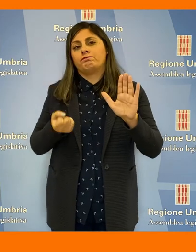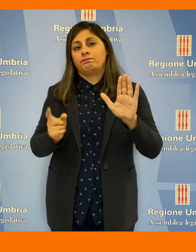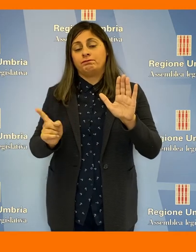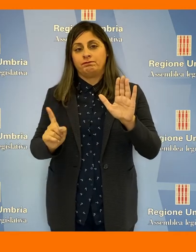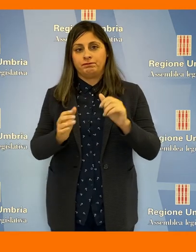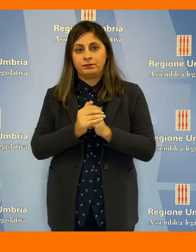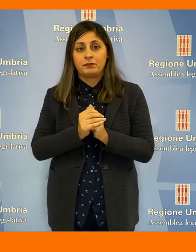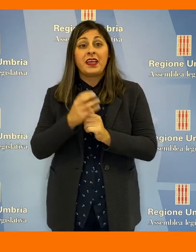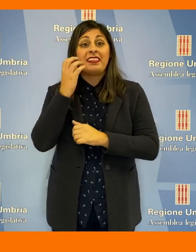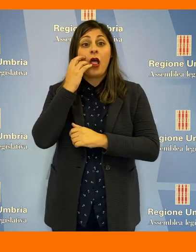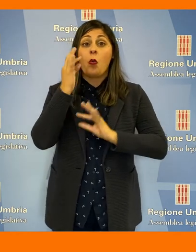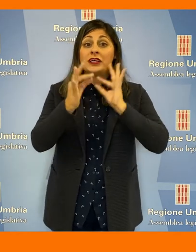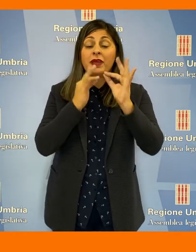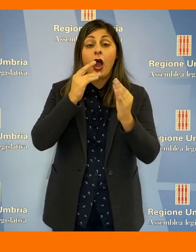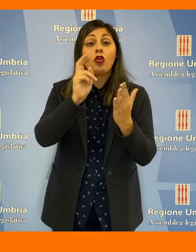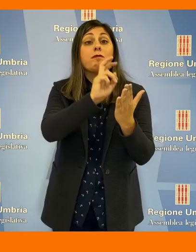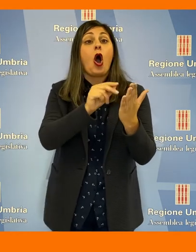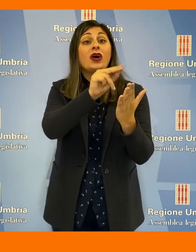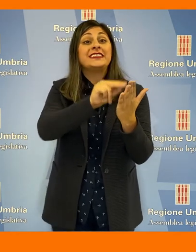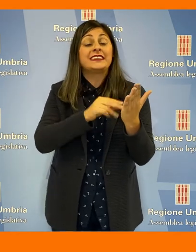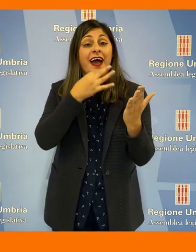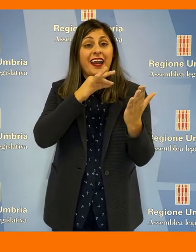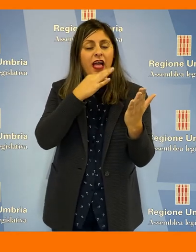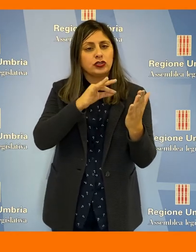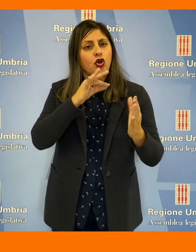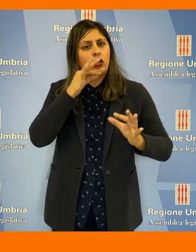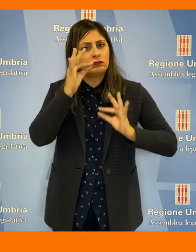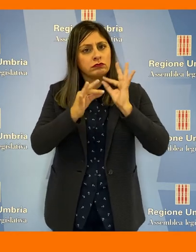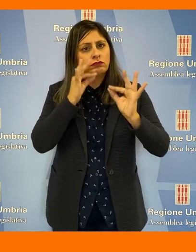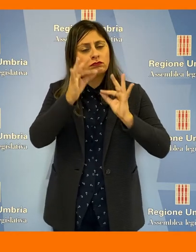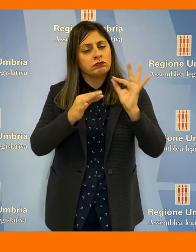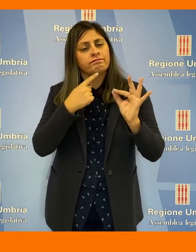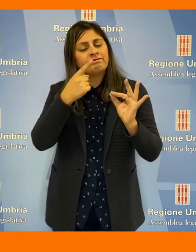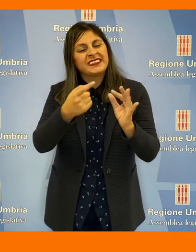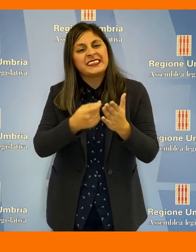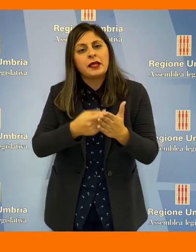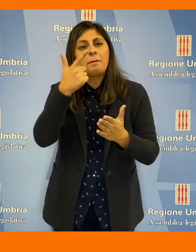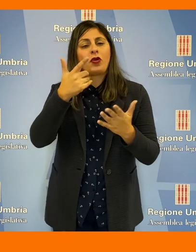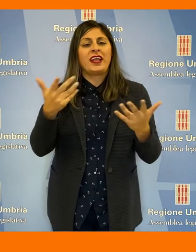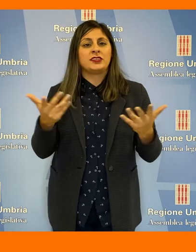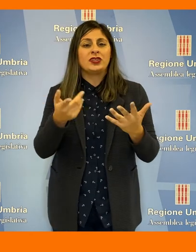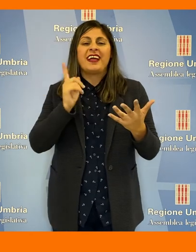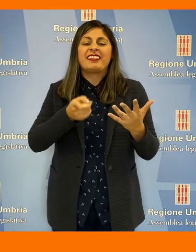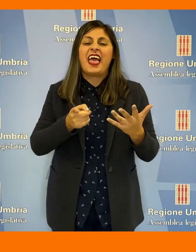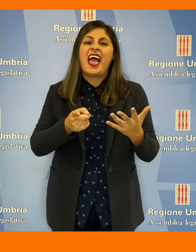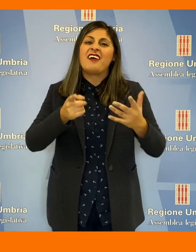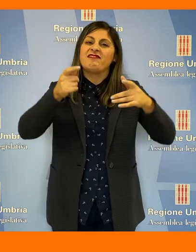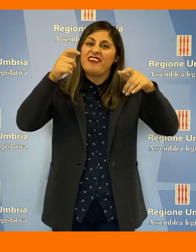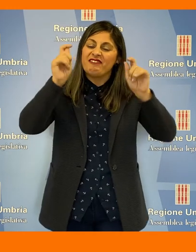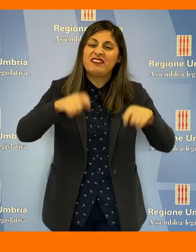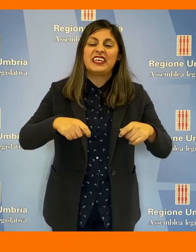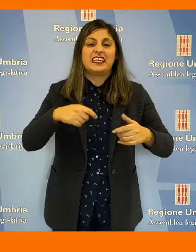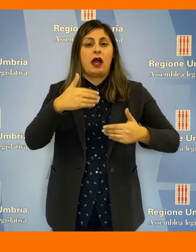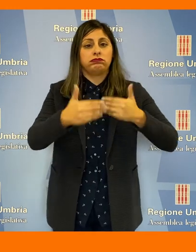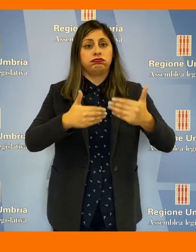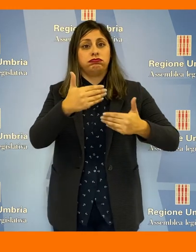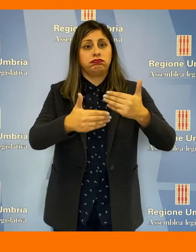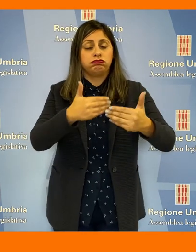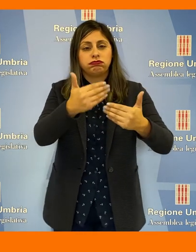De Luca ha poi illustrato i contenuti della bozza di relazione, sottolineando l'importanza di dare il via libera al report, dando impulso